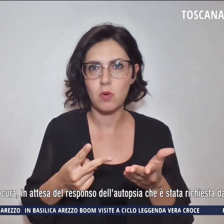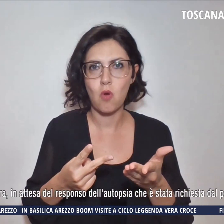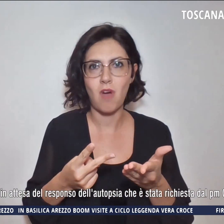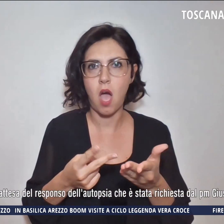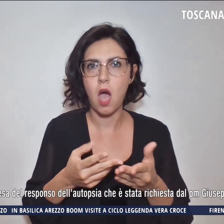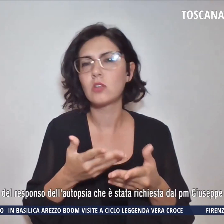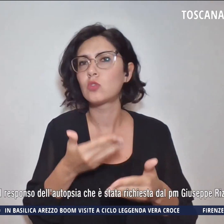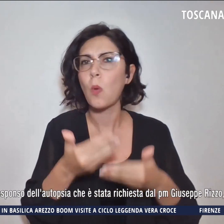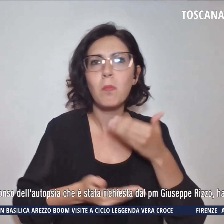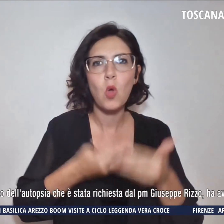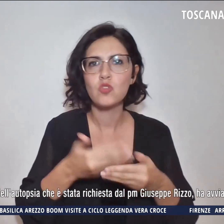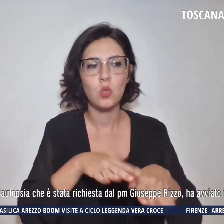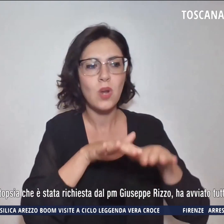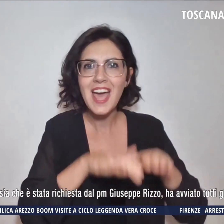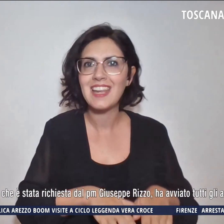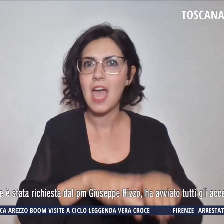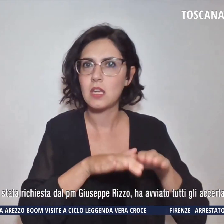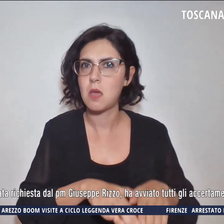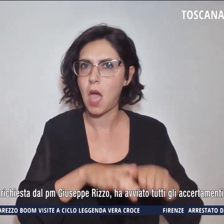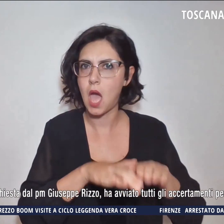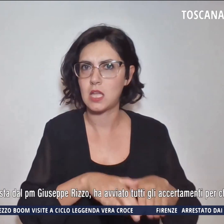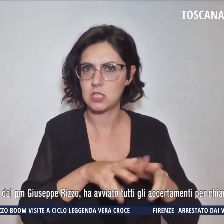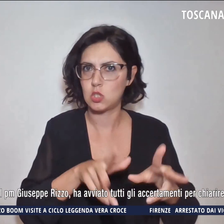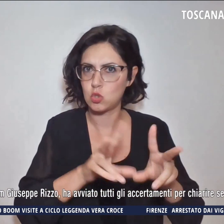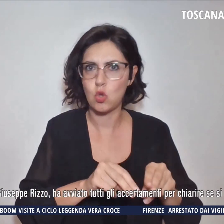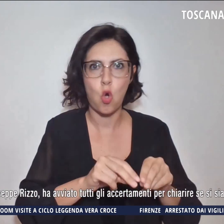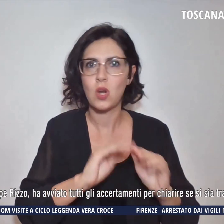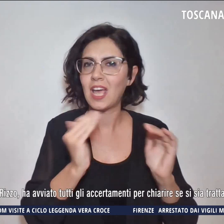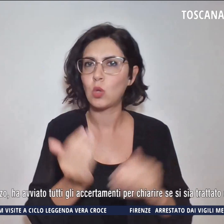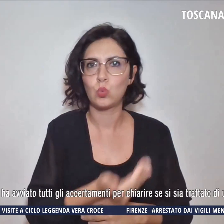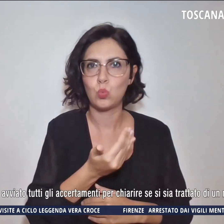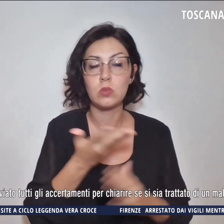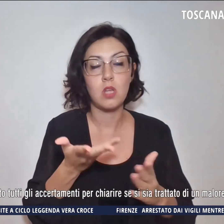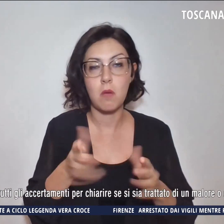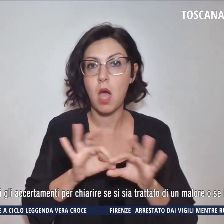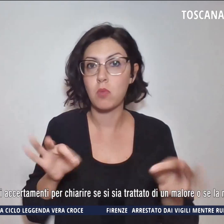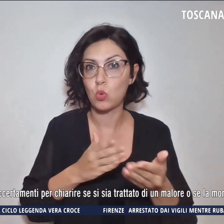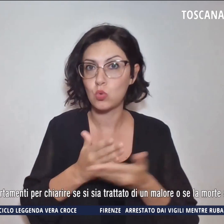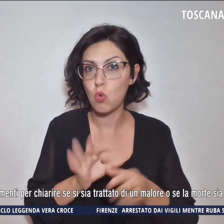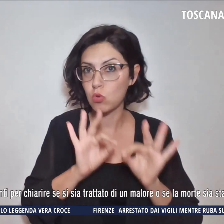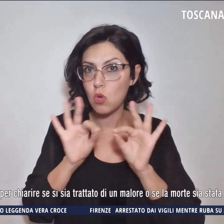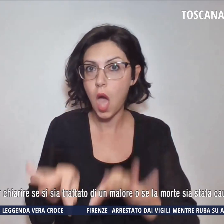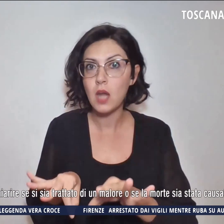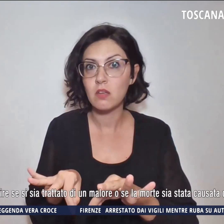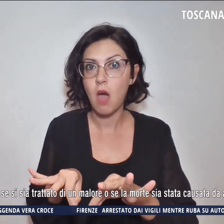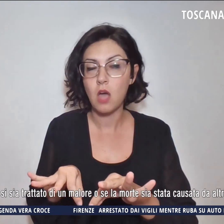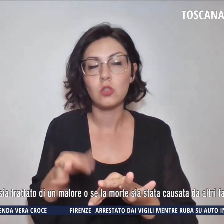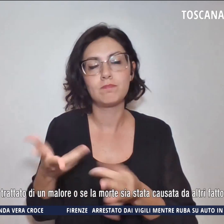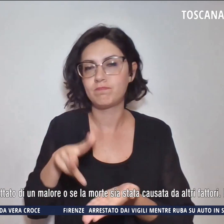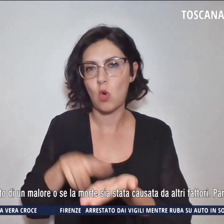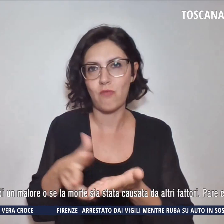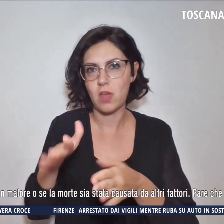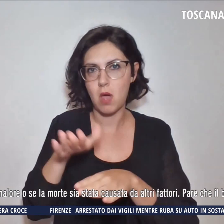rianimazione ma una volta arrivati in pronto soccorso non è rimasto che constatare il decesso.